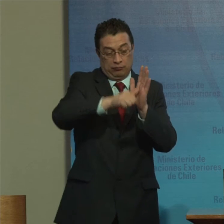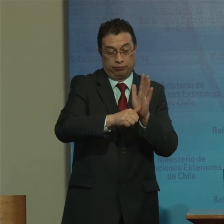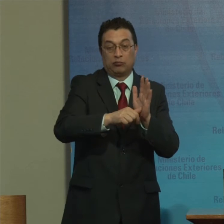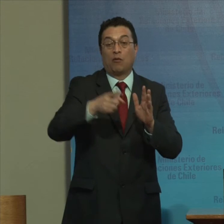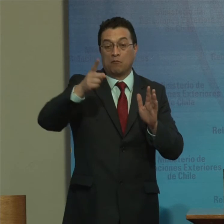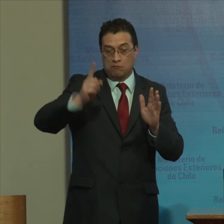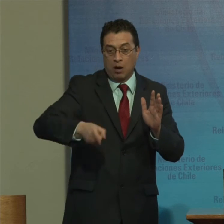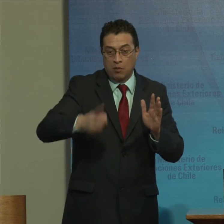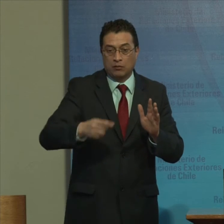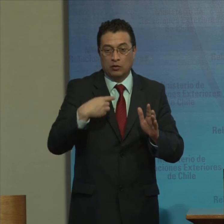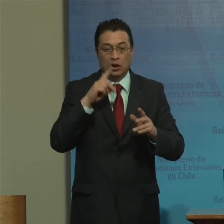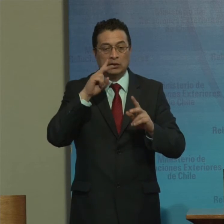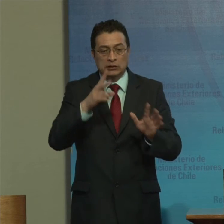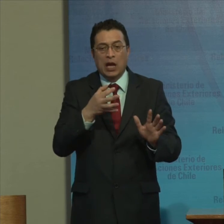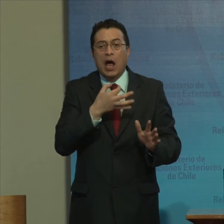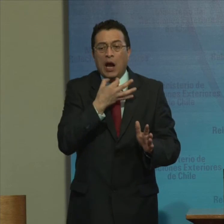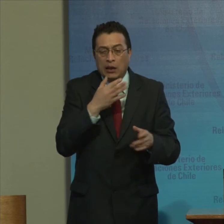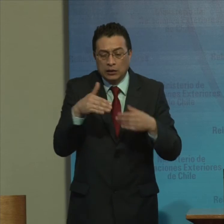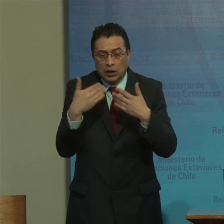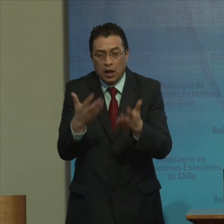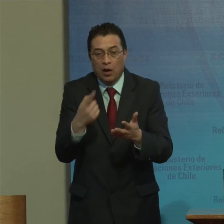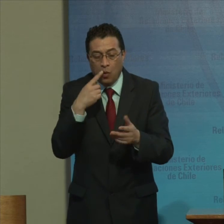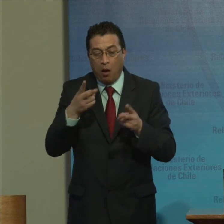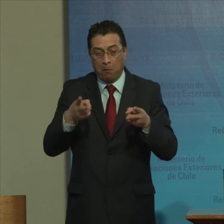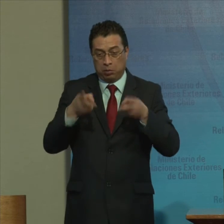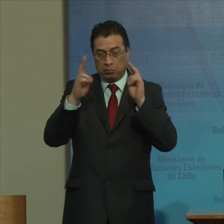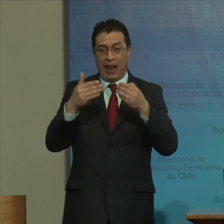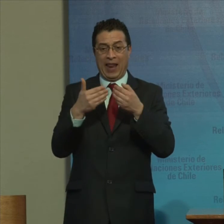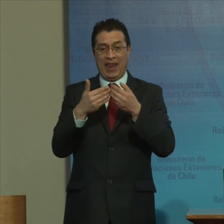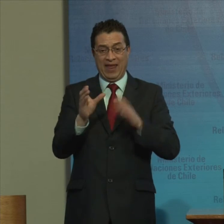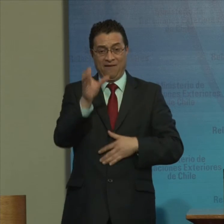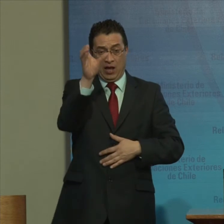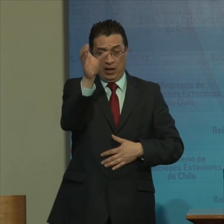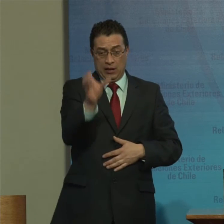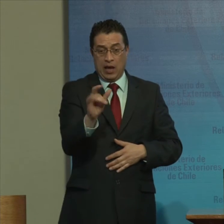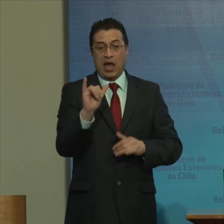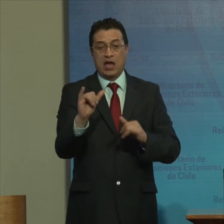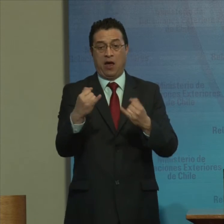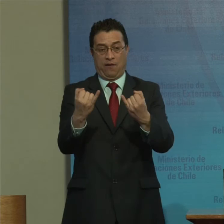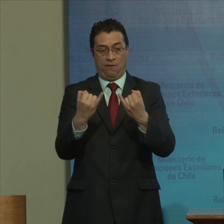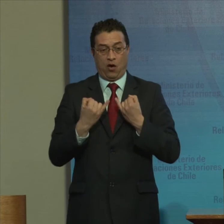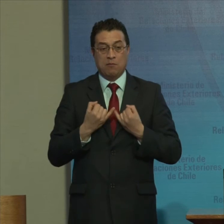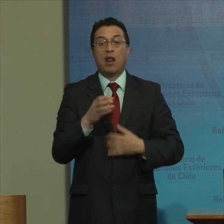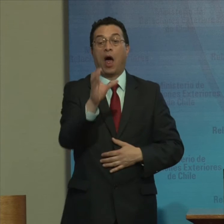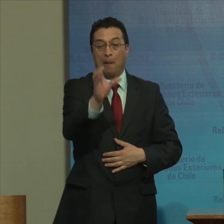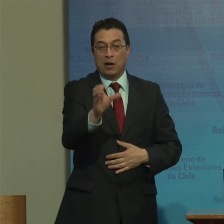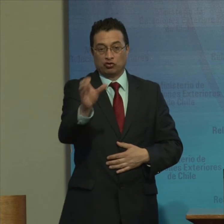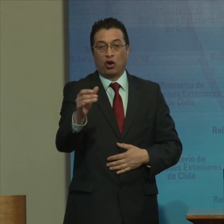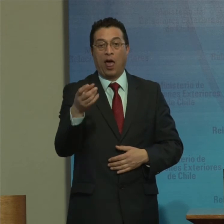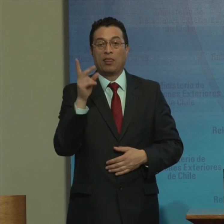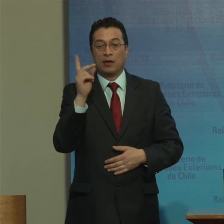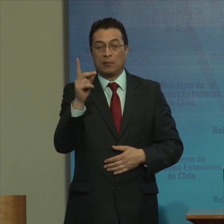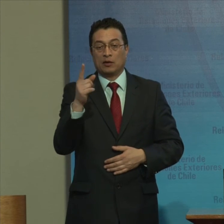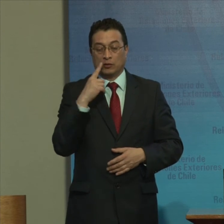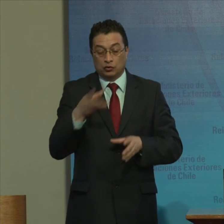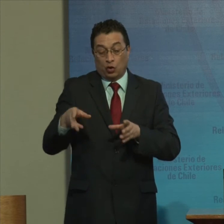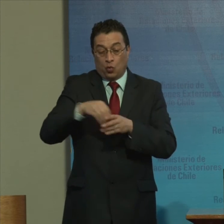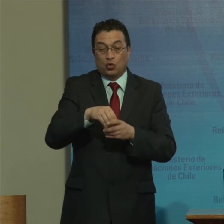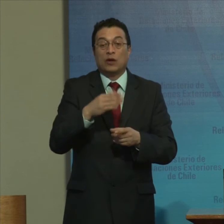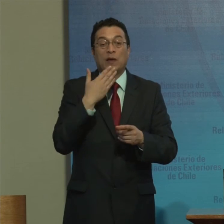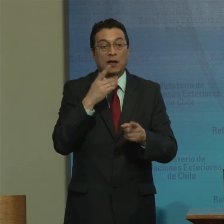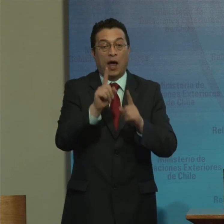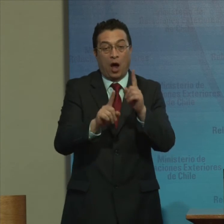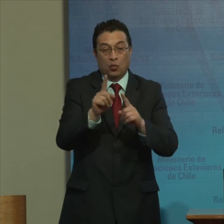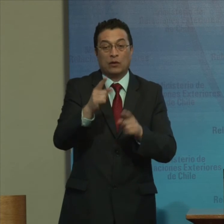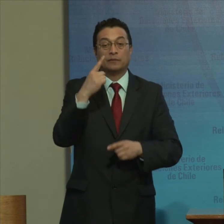A fin De garantizar Sin excepción El consentimiento Libre E informado De personas Con discapacidad Incluyendo Aquellas